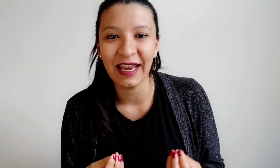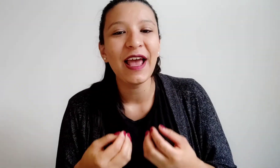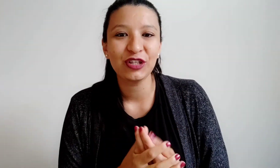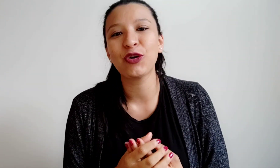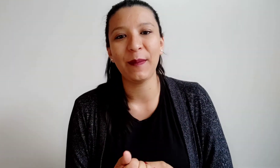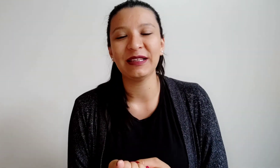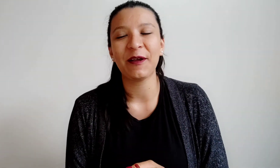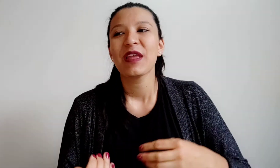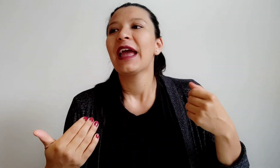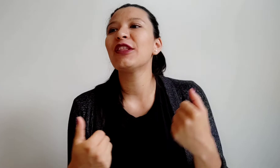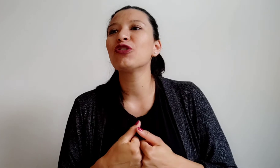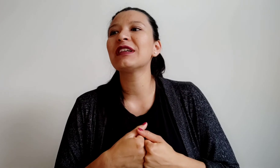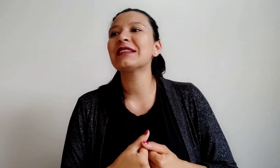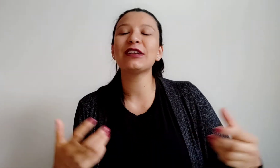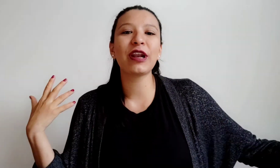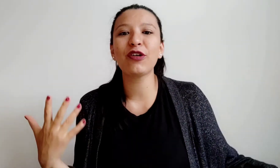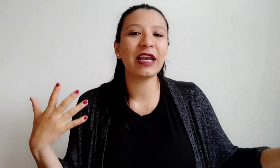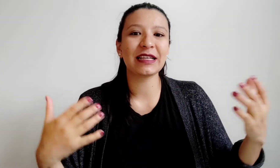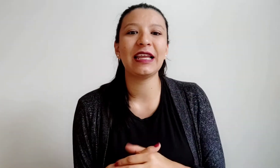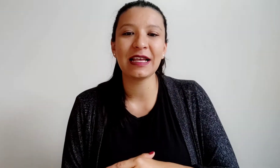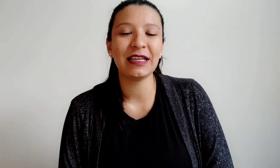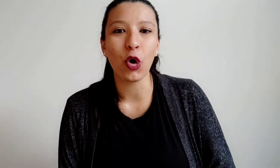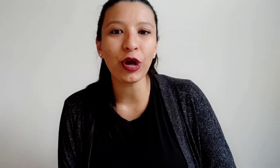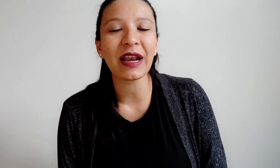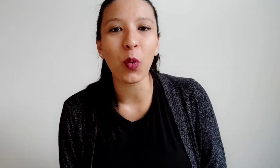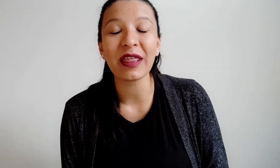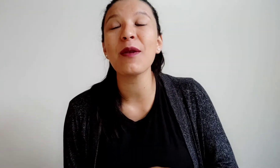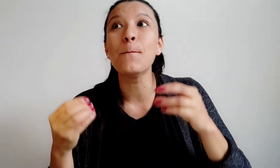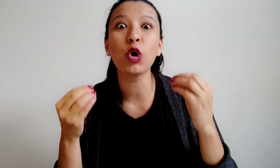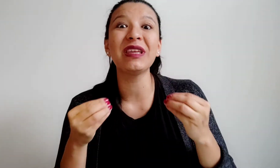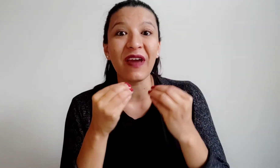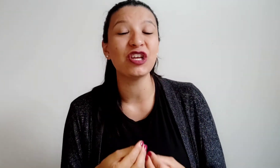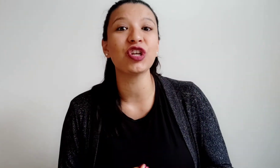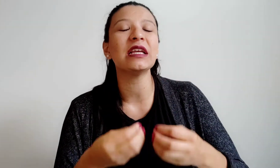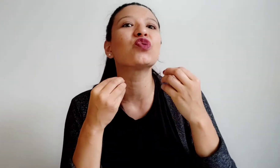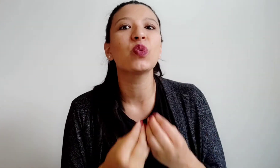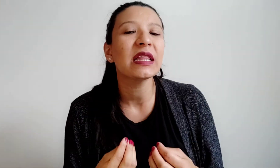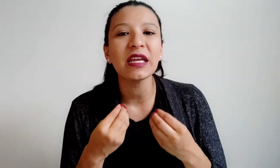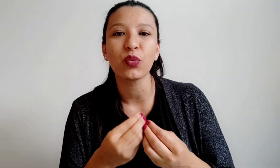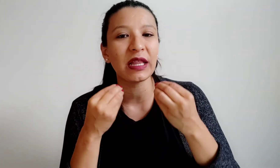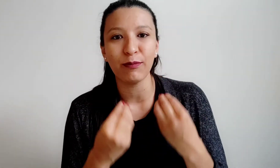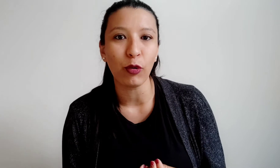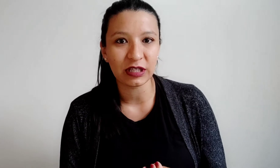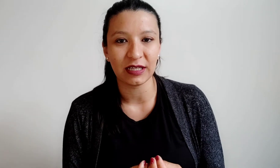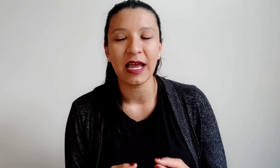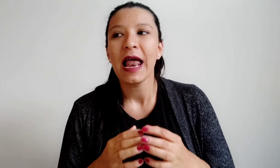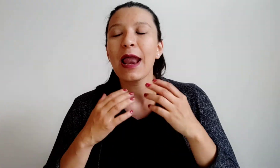solamente. Entonces eso era lo que les quería decir hoy, recuerden, motivation is really, really important. La